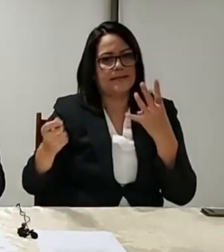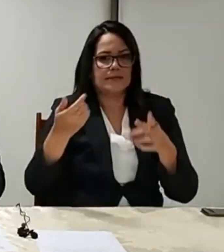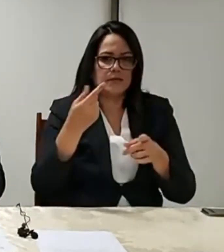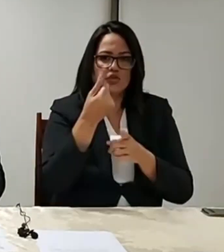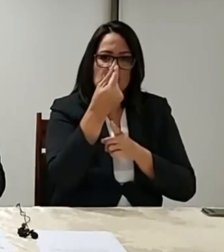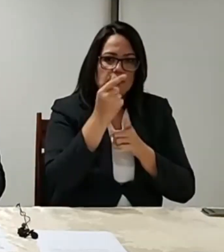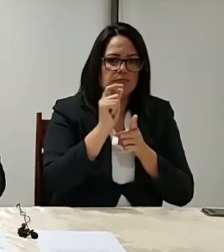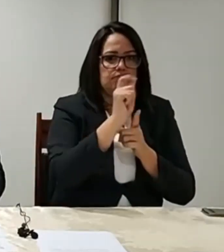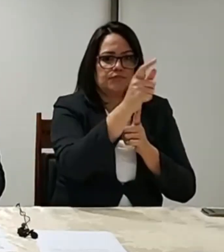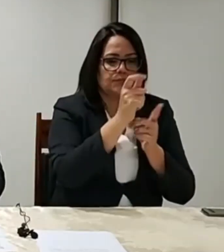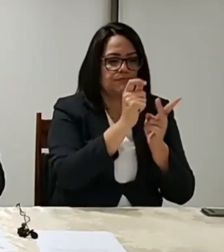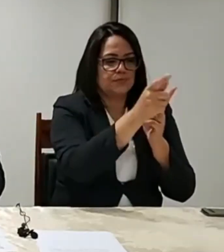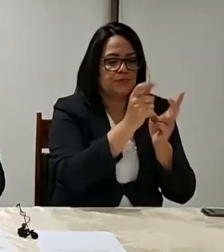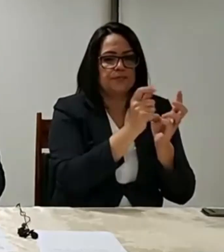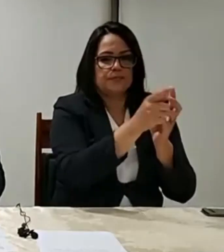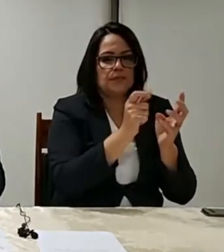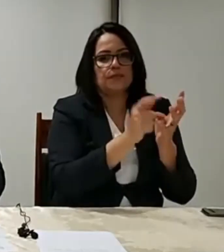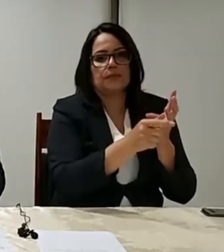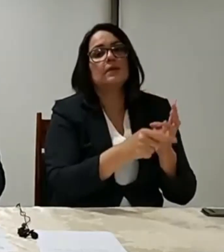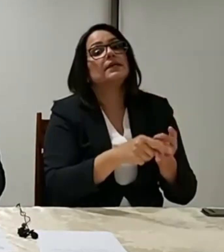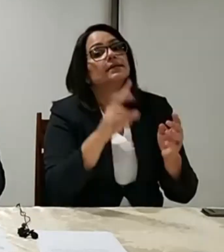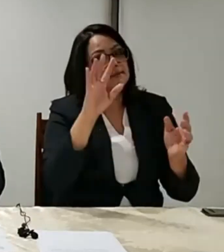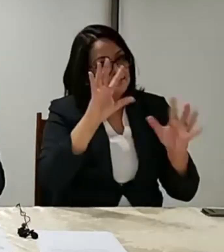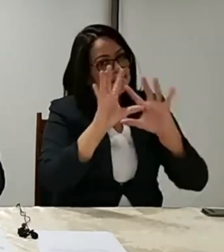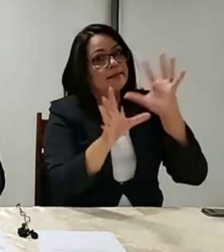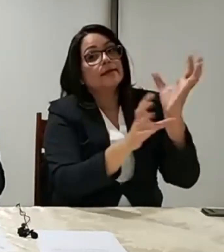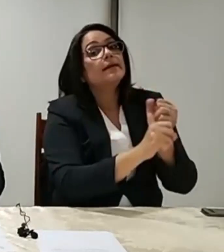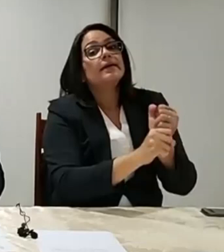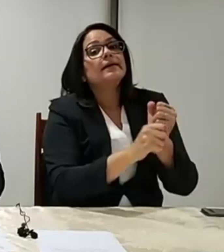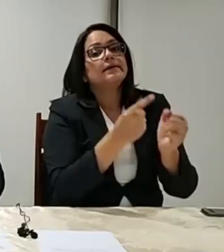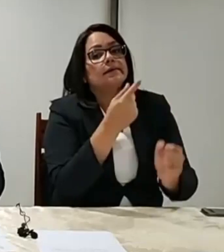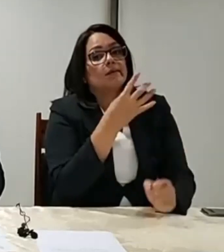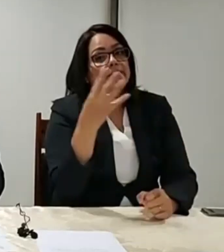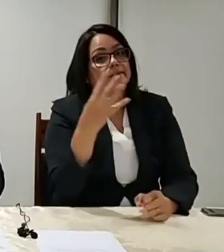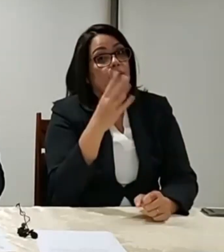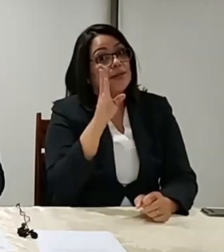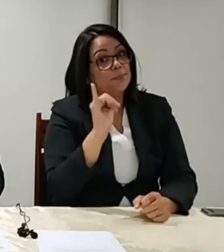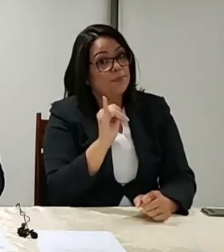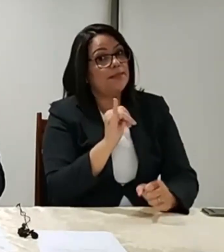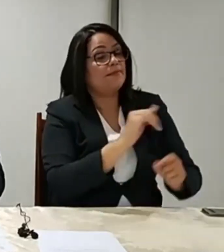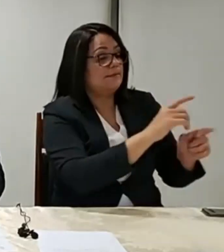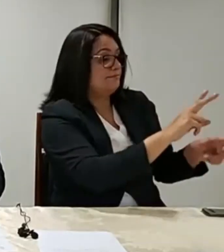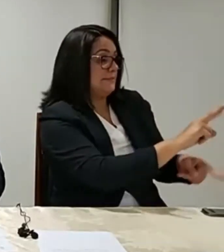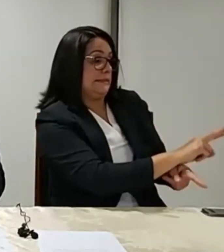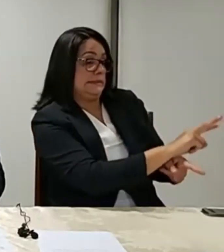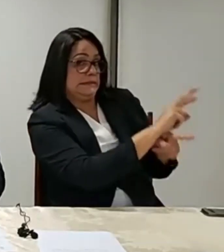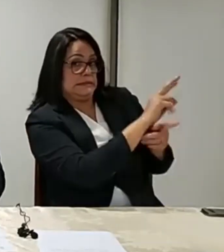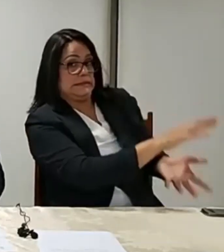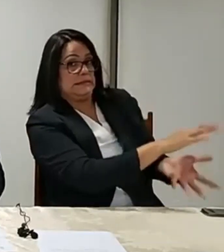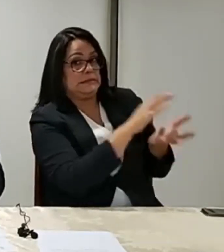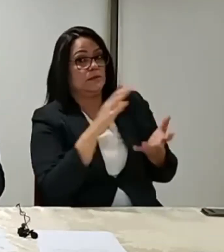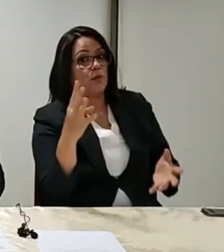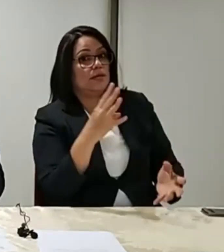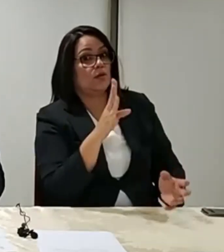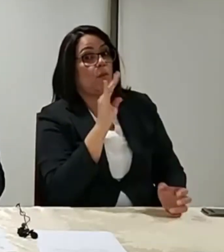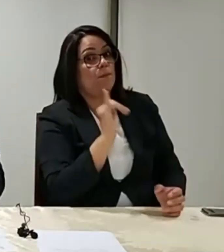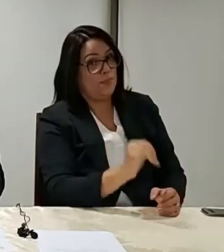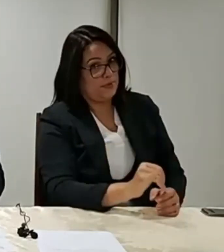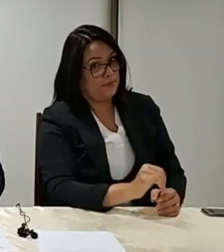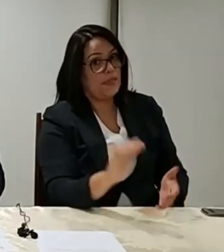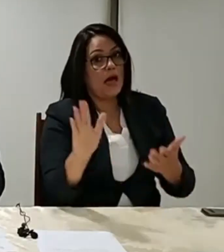equivale a uma despesa, ou endividamente, de 44 bilhões de reais. Alguns reclamam, né, que a média é 250.